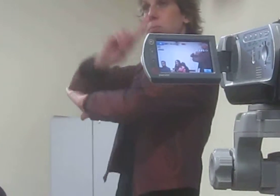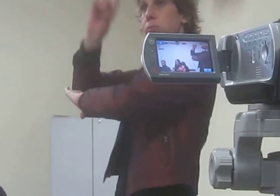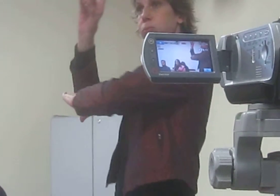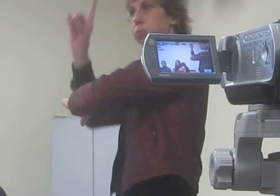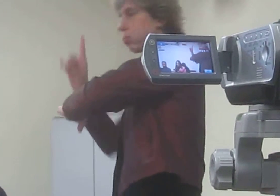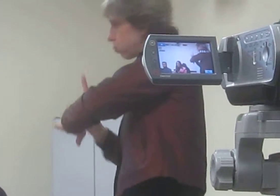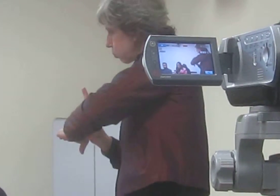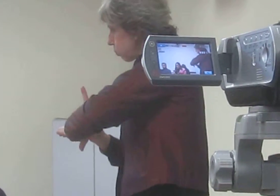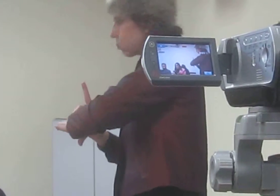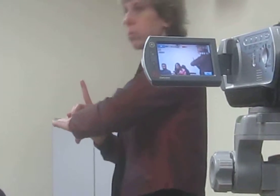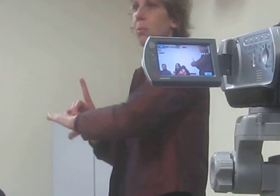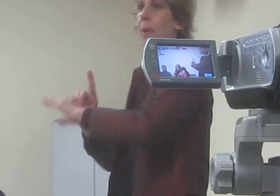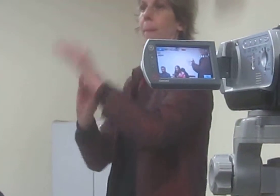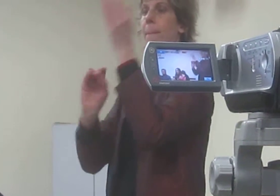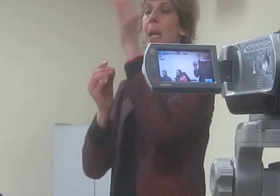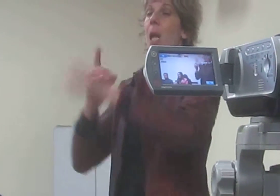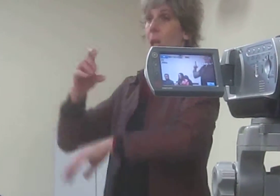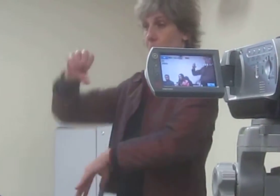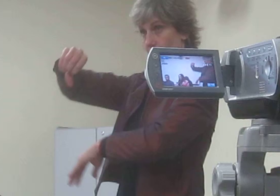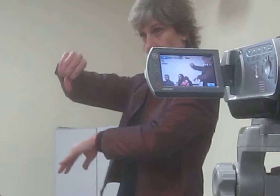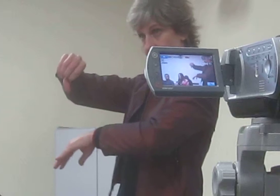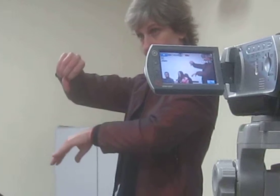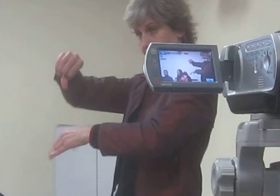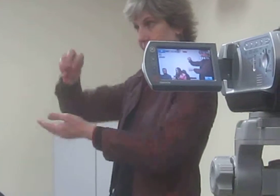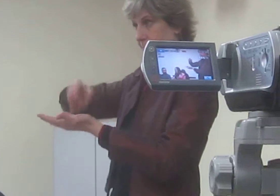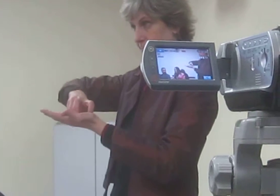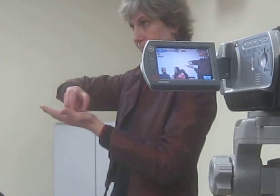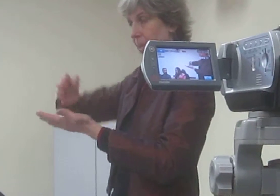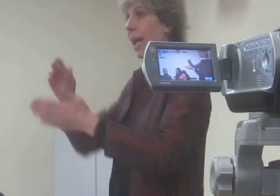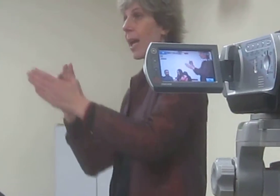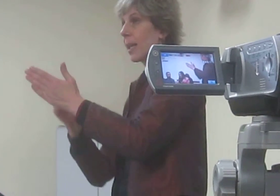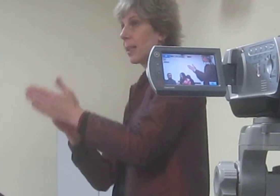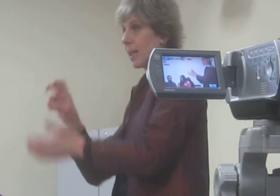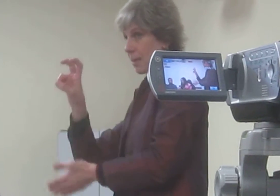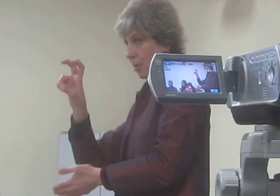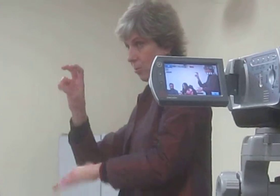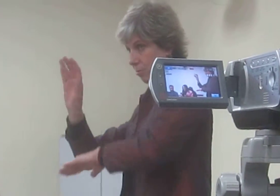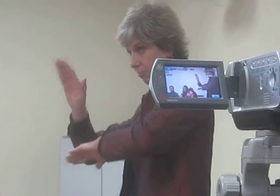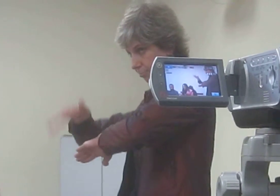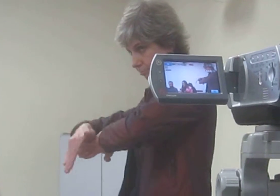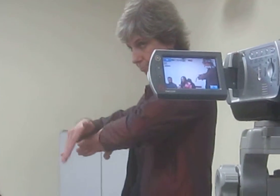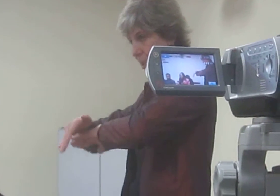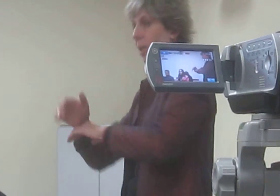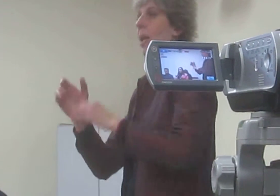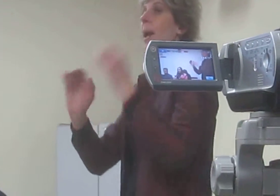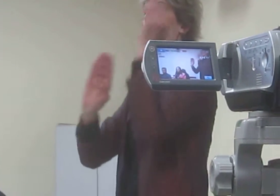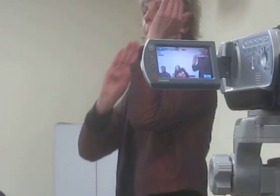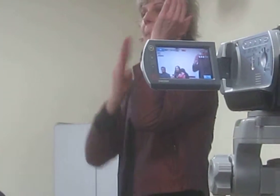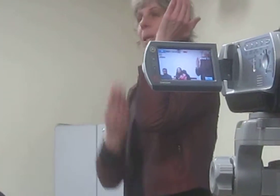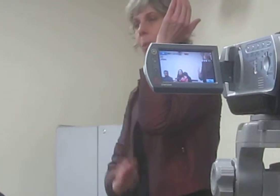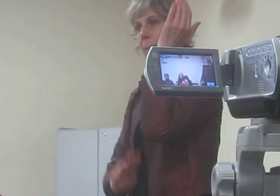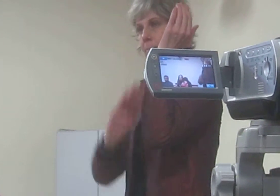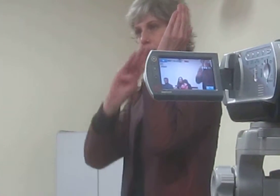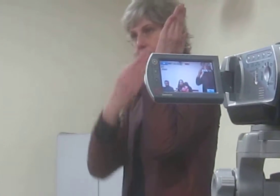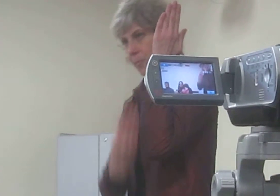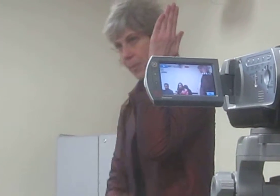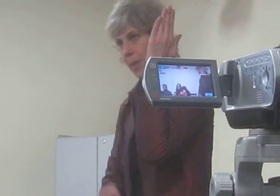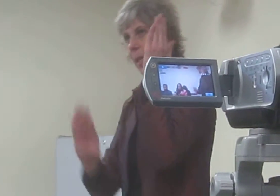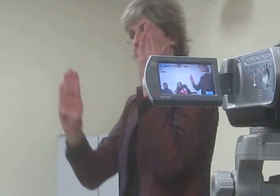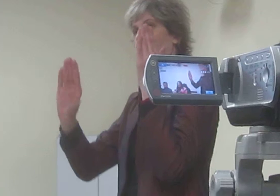Bariubi, das nove da manhã até as cinco da tarde. Nesse dia vão ter diversos serviços voltados